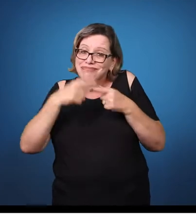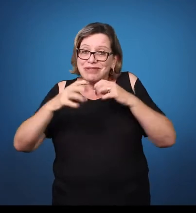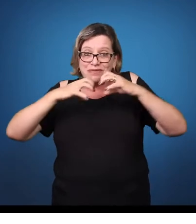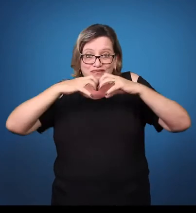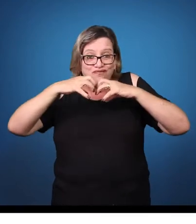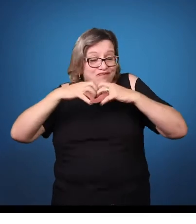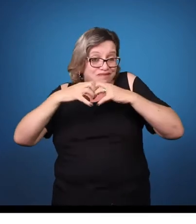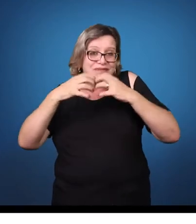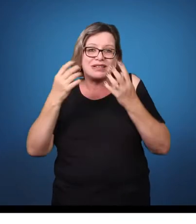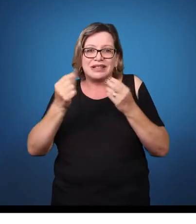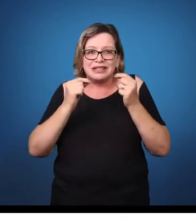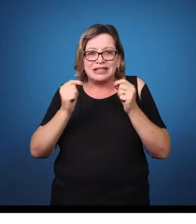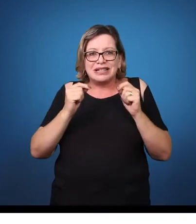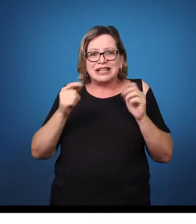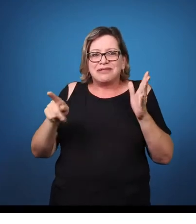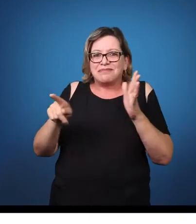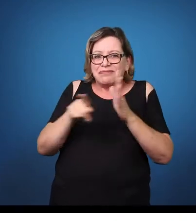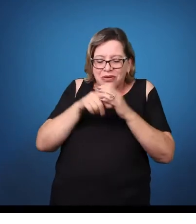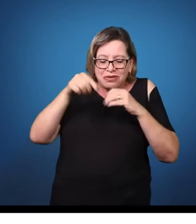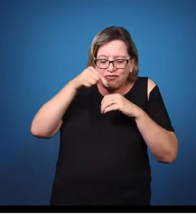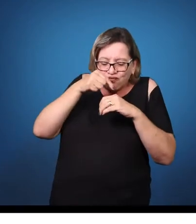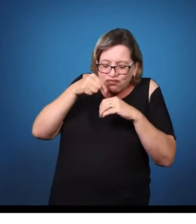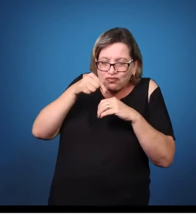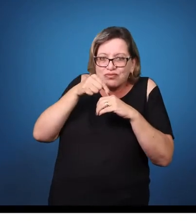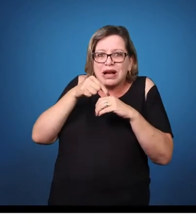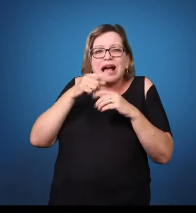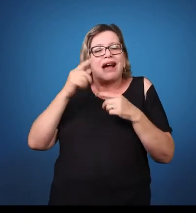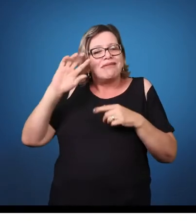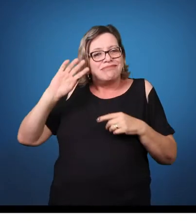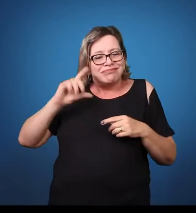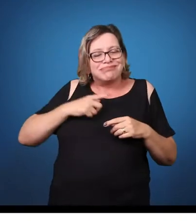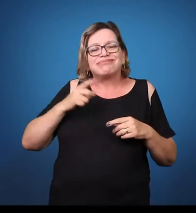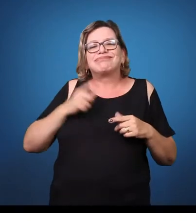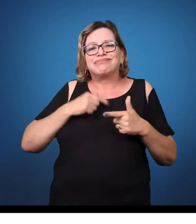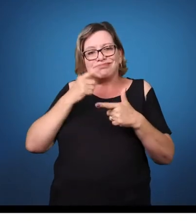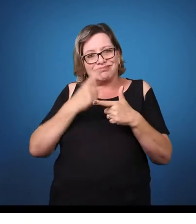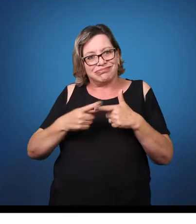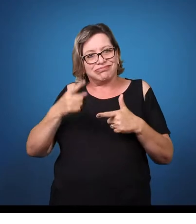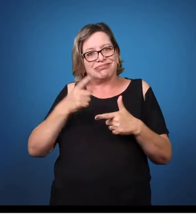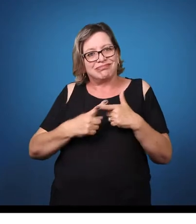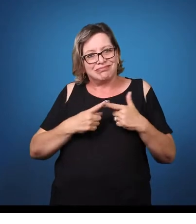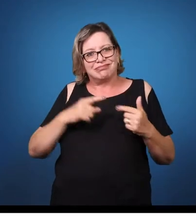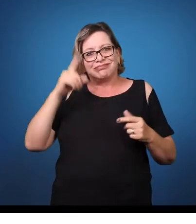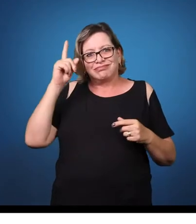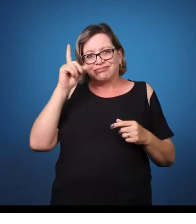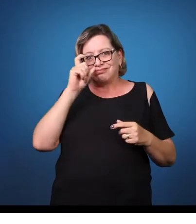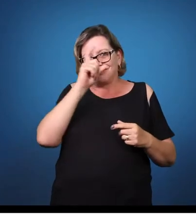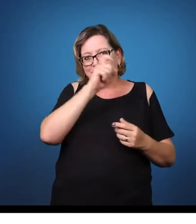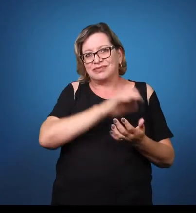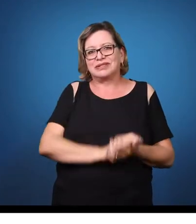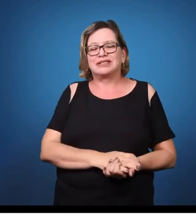Fora do ar, nós estávamos conversando, você estava me orientando, e apareceu uma palavra que eu particularmente não conhecia.